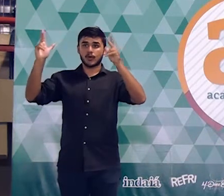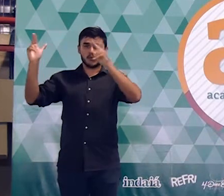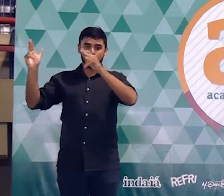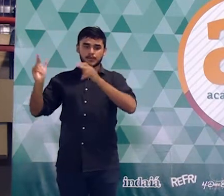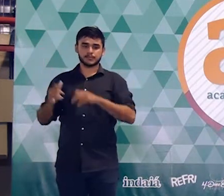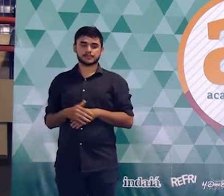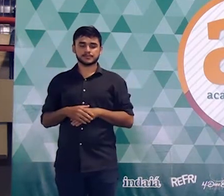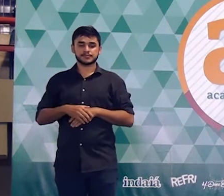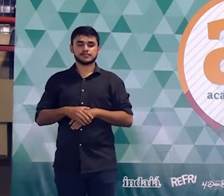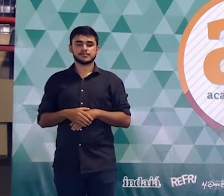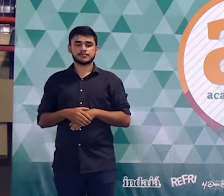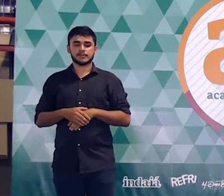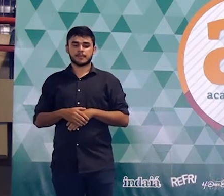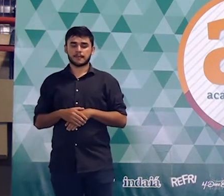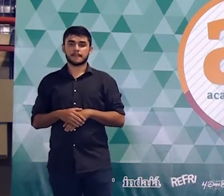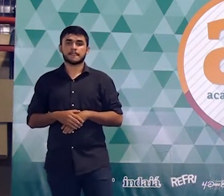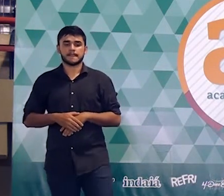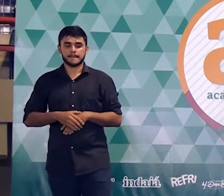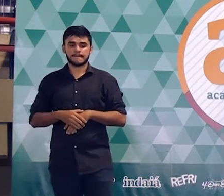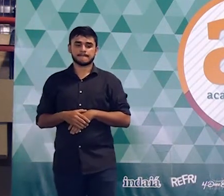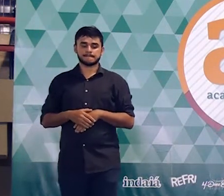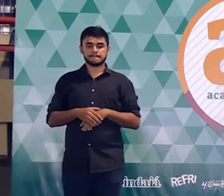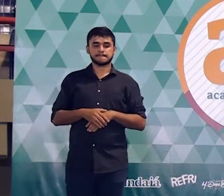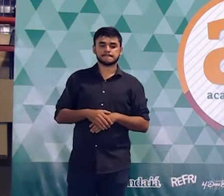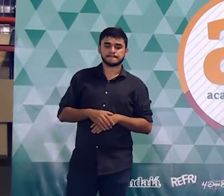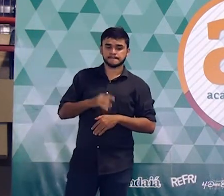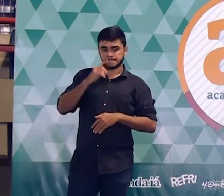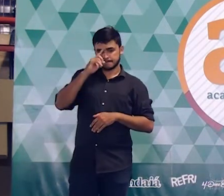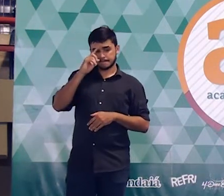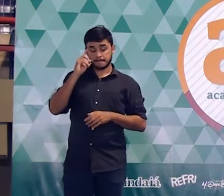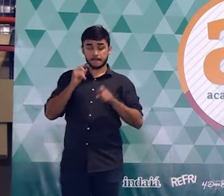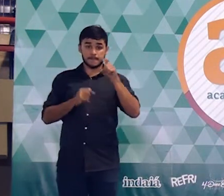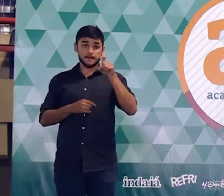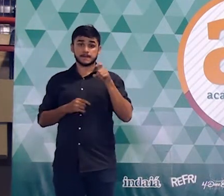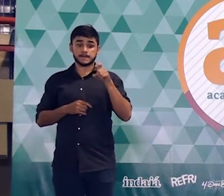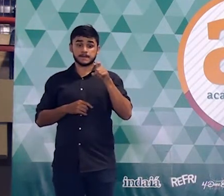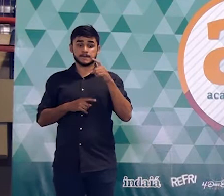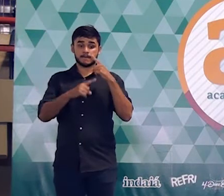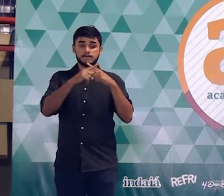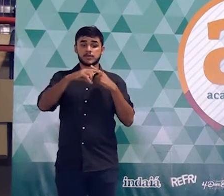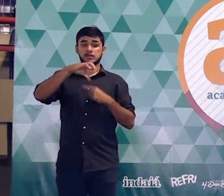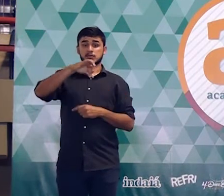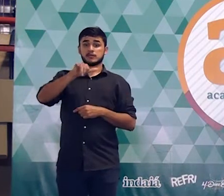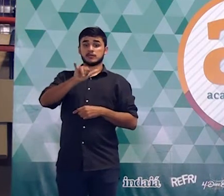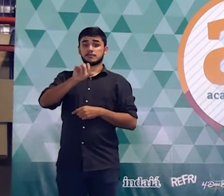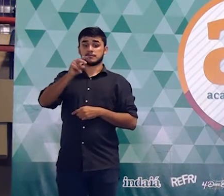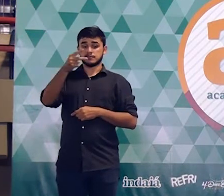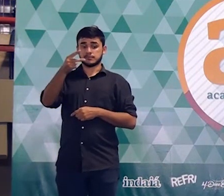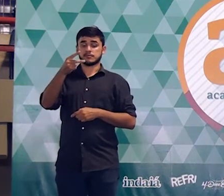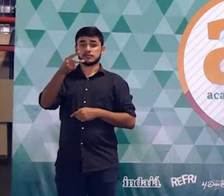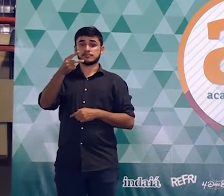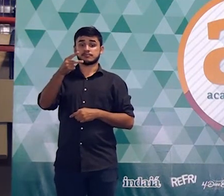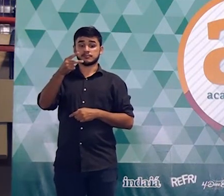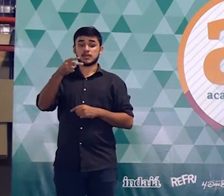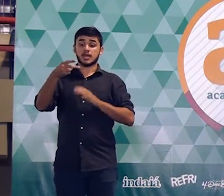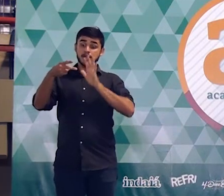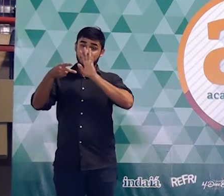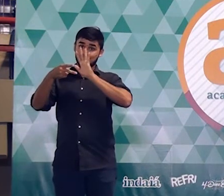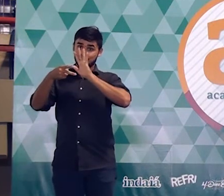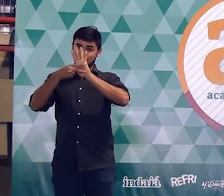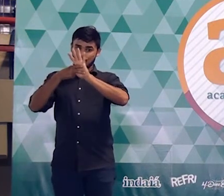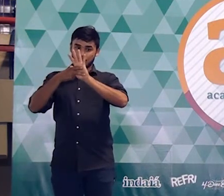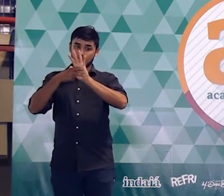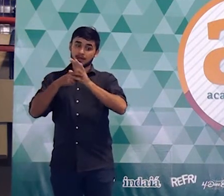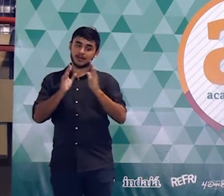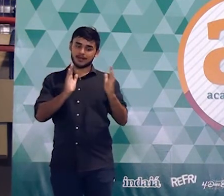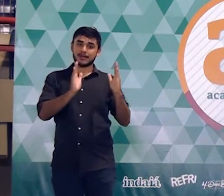Como a área coberta nas duas caixas deve ser a mesma, então nós temos o seguinte. X vezes 9Y ao quadrado. Isso é o que a